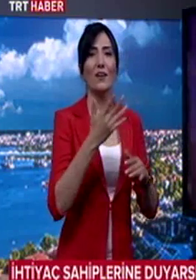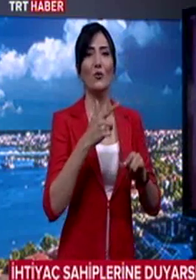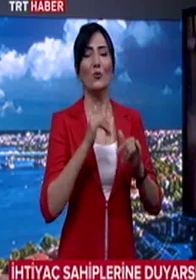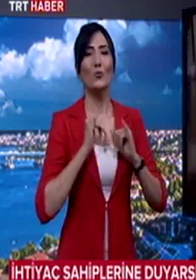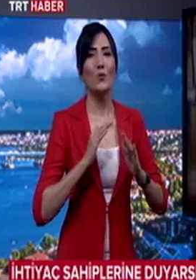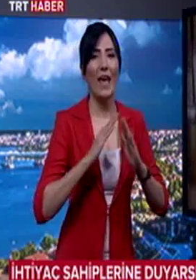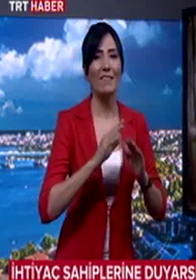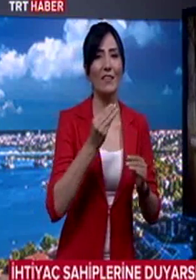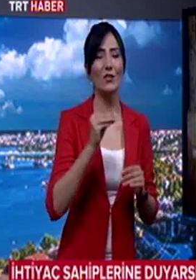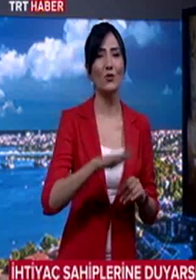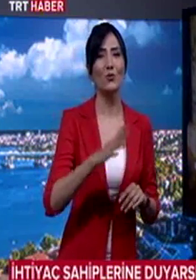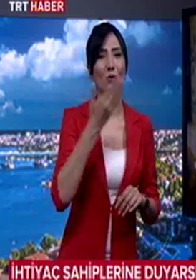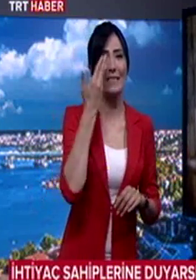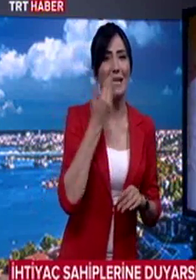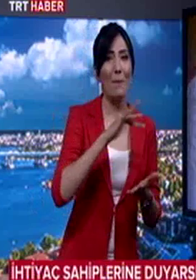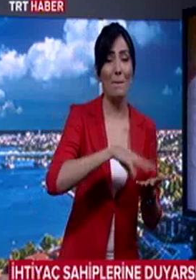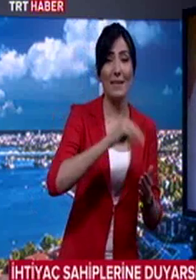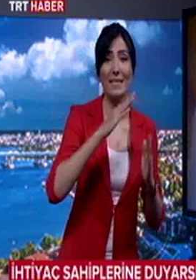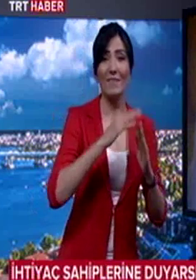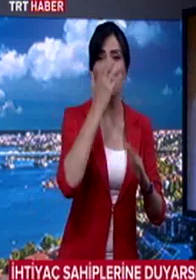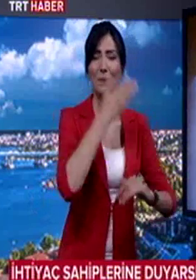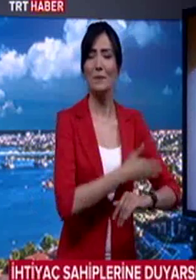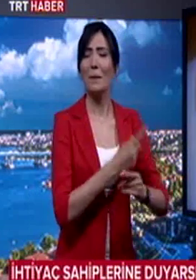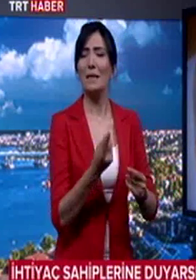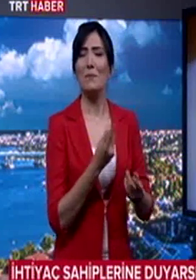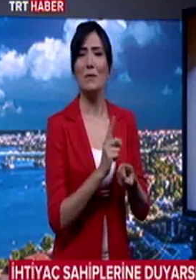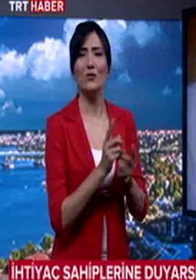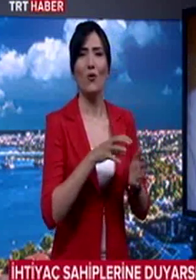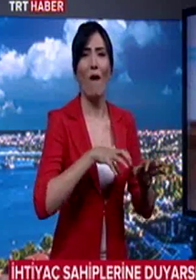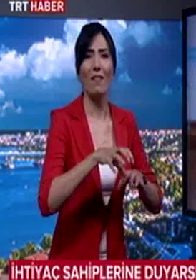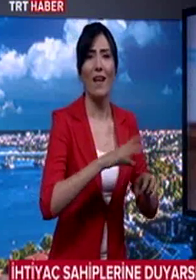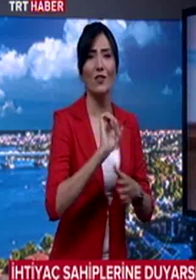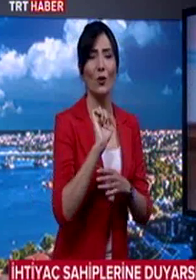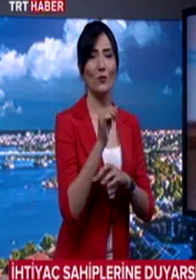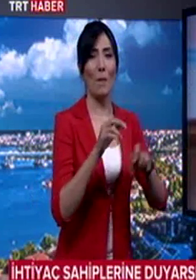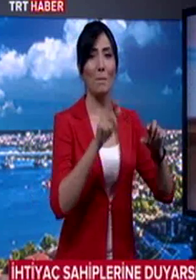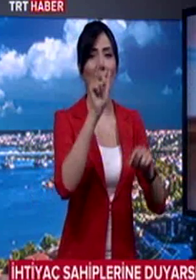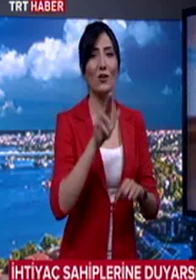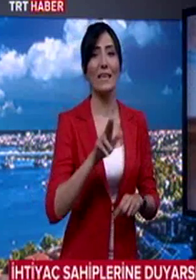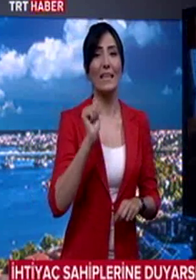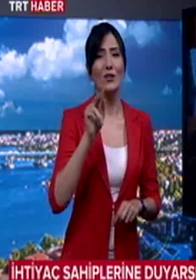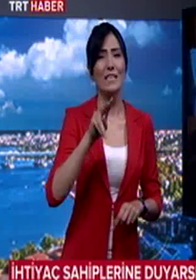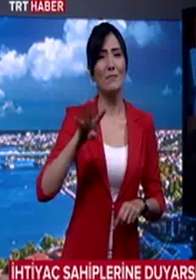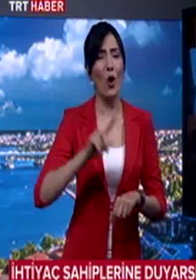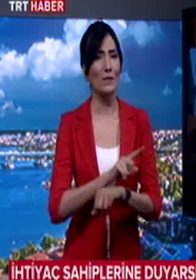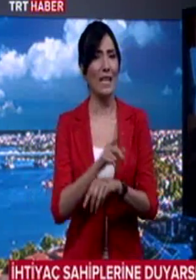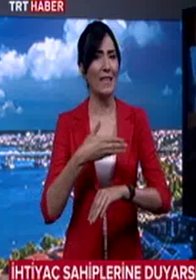çocuk izleme merkezleri, evde bakım hizmetleri gibi birçok alanda uzman personel 7 gün 24 saat hizmet veriyor.